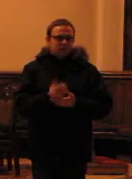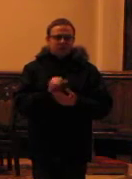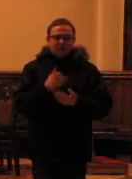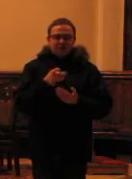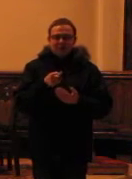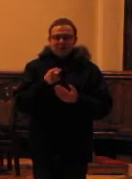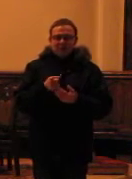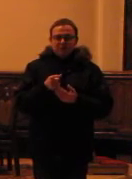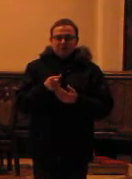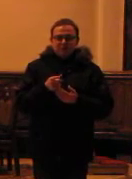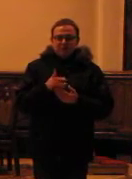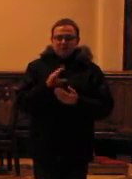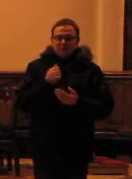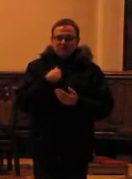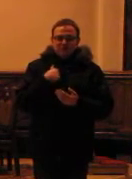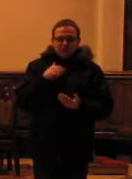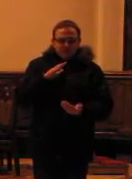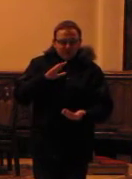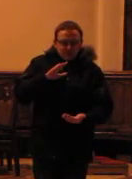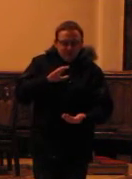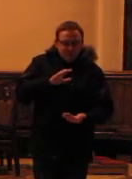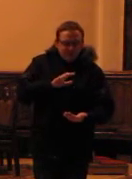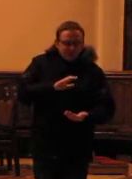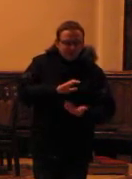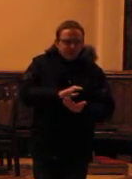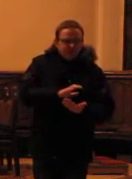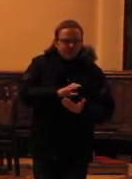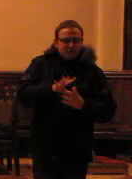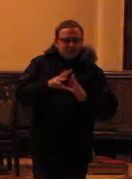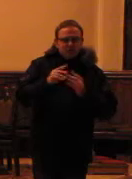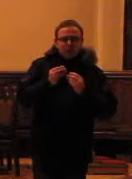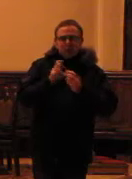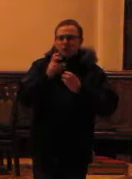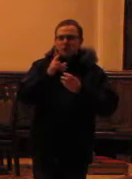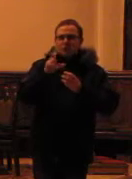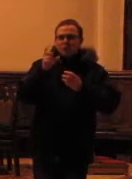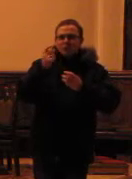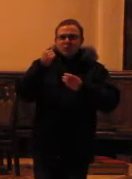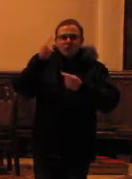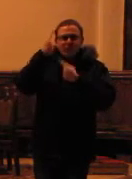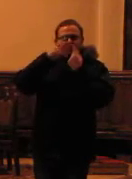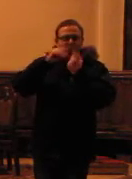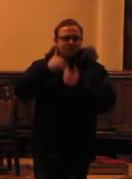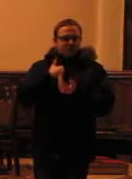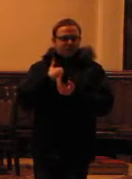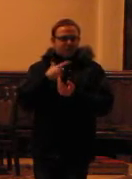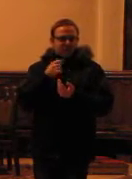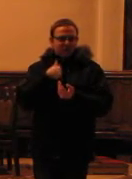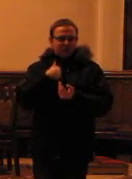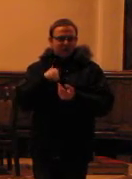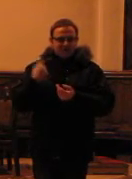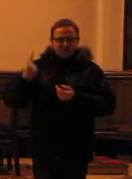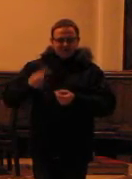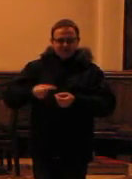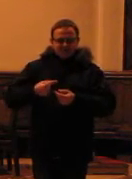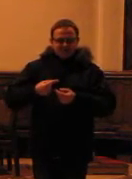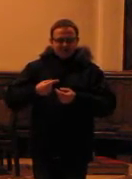a nie taki zatrudnieniem kamowaty, że to wszystko wiecie, kto co by coś o tym pomyśli, że ja muszę